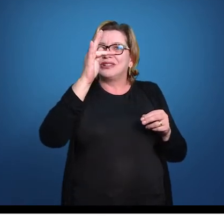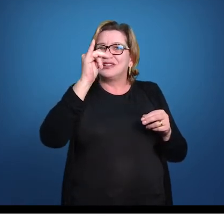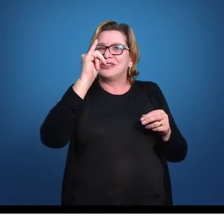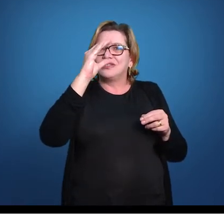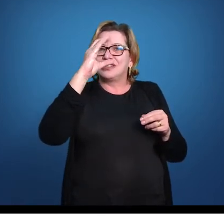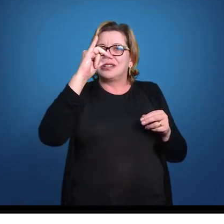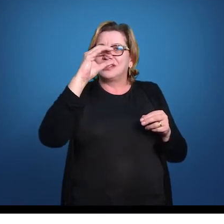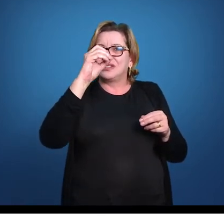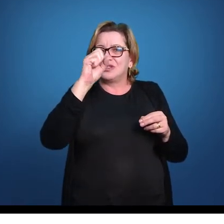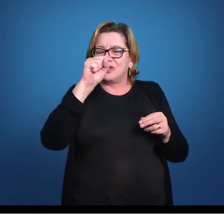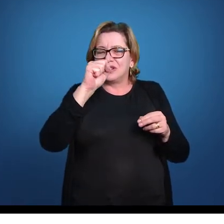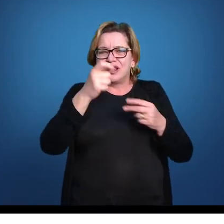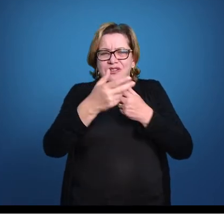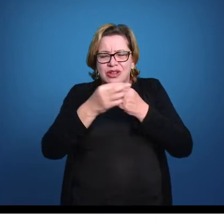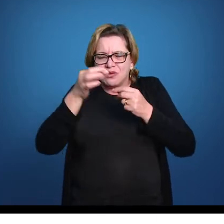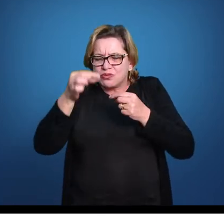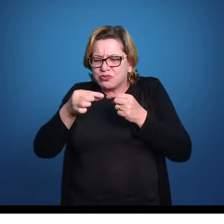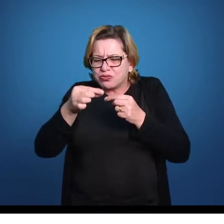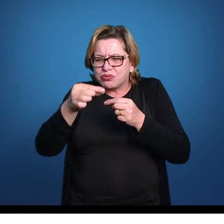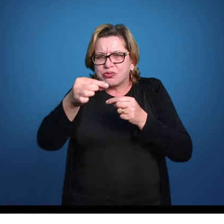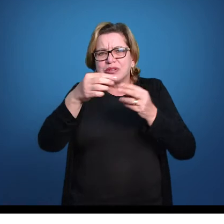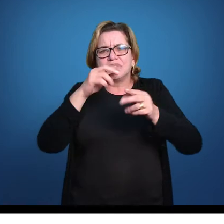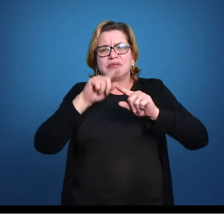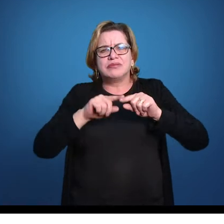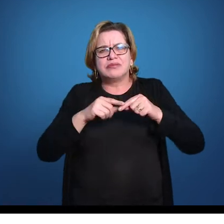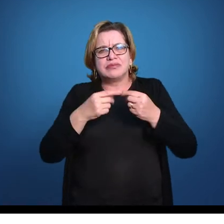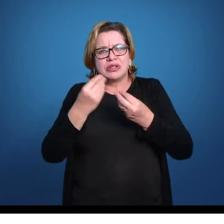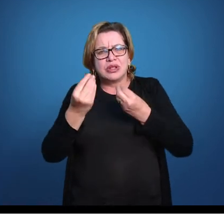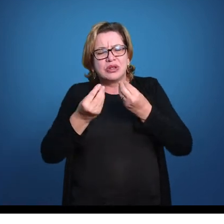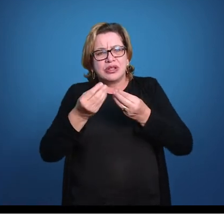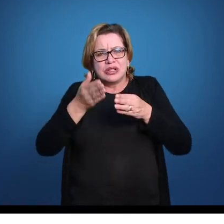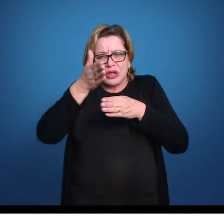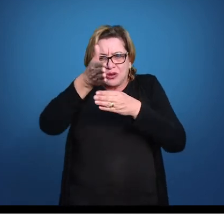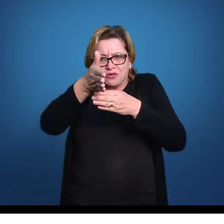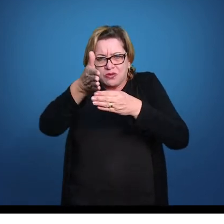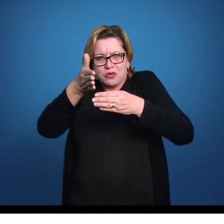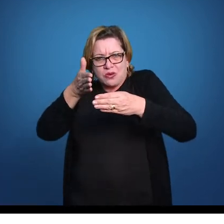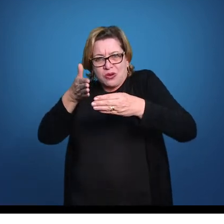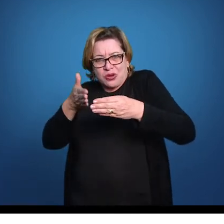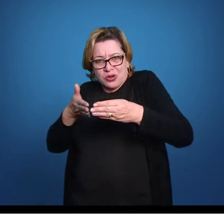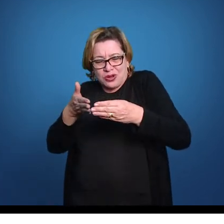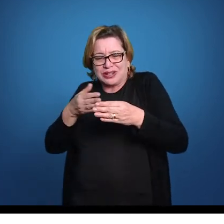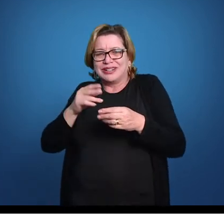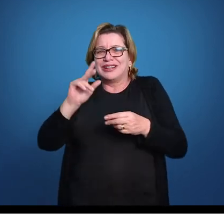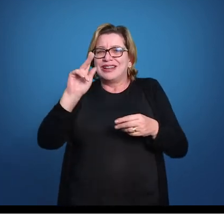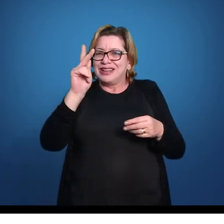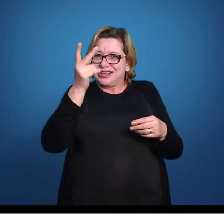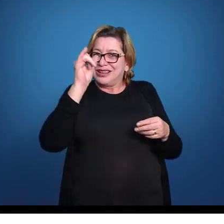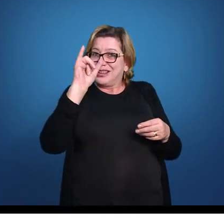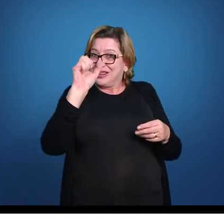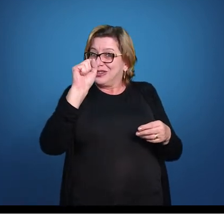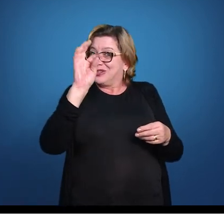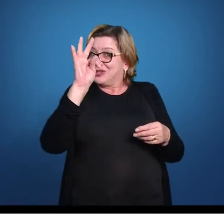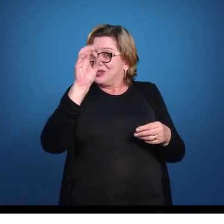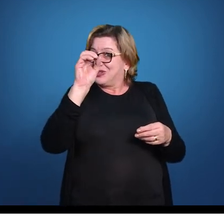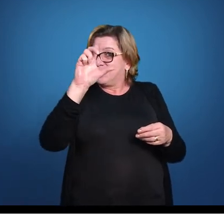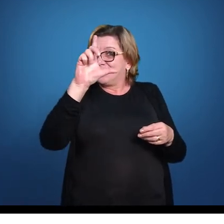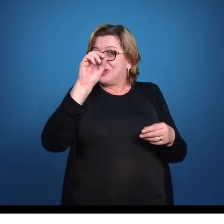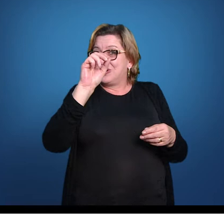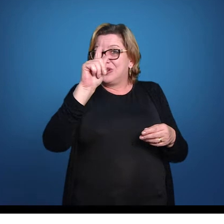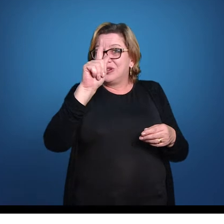orifícios, vários buraquinhos alinhados, né? Agora, quando a gente faz um corte no bicho, um corte histológico, e vai ver o que tem abaixo desses